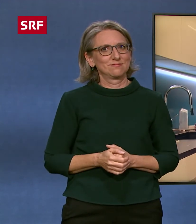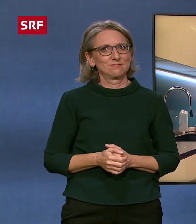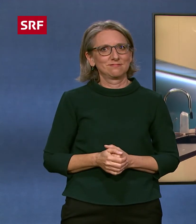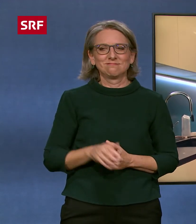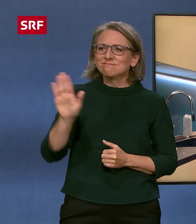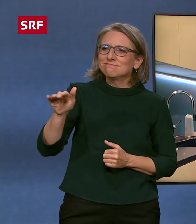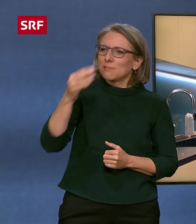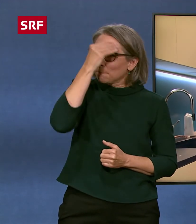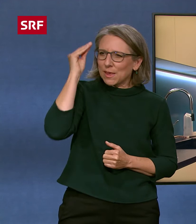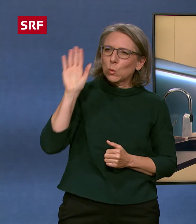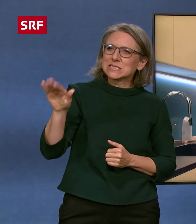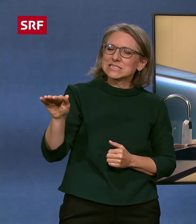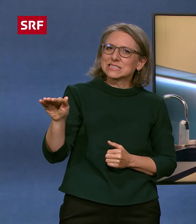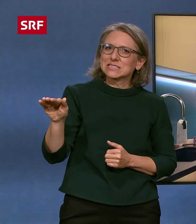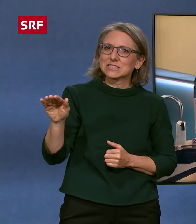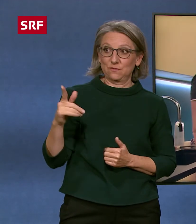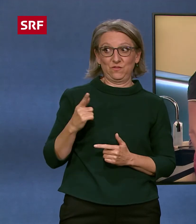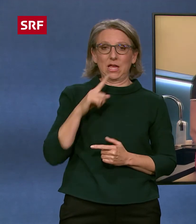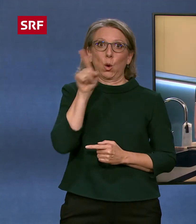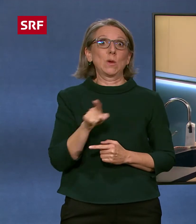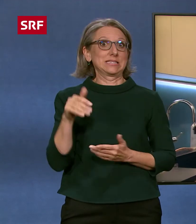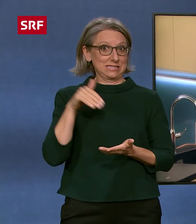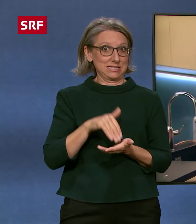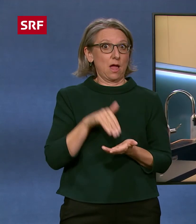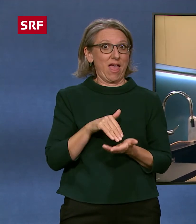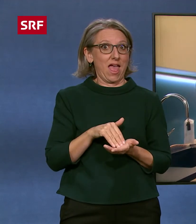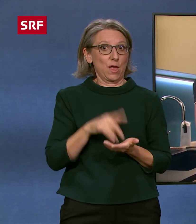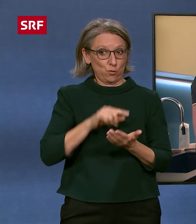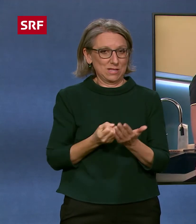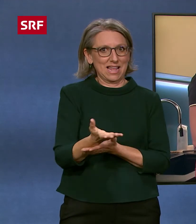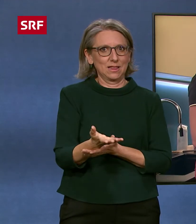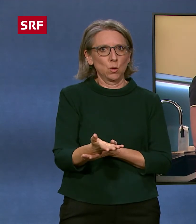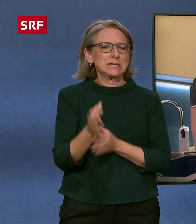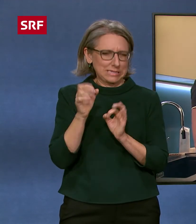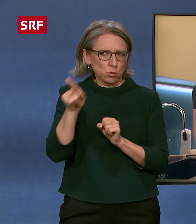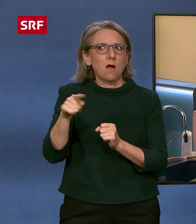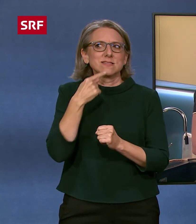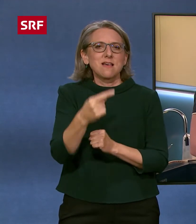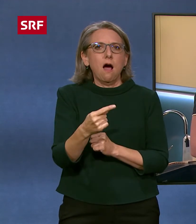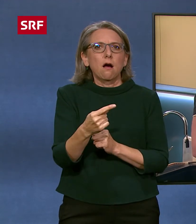Pius, wir haben noch ein Quiz mitgebracht für diese Sendung. Du kannst mir sicher verraten, was das hier heisst.